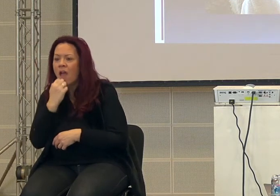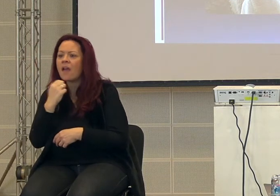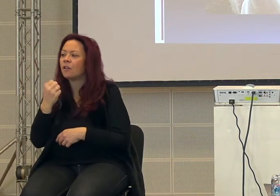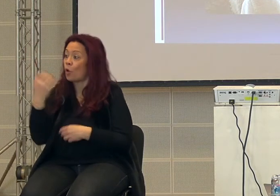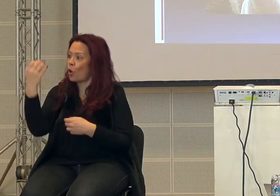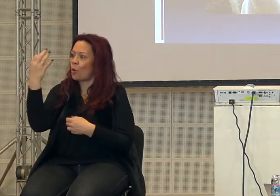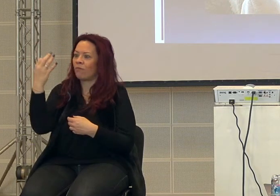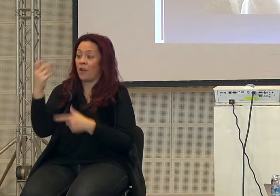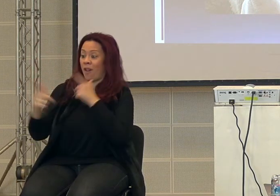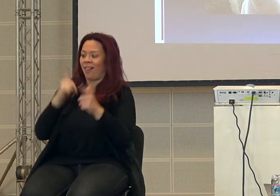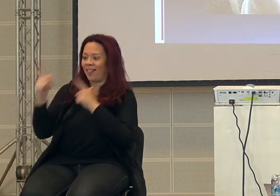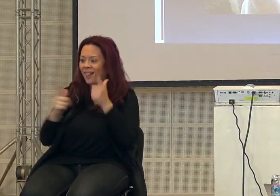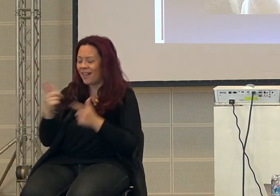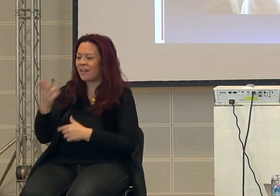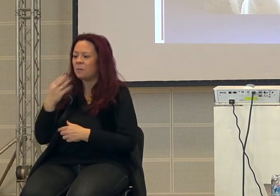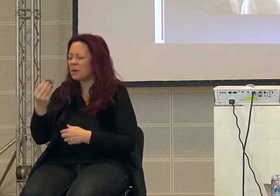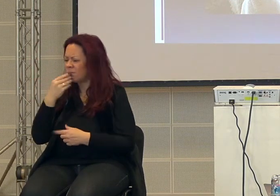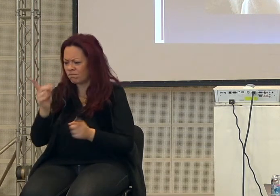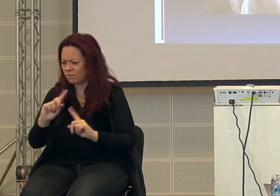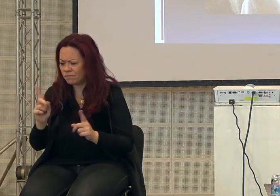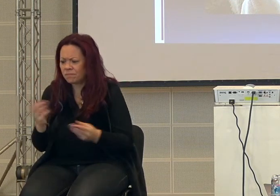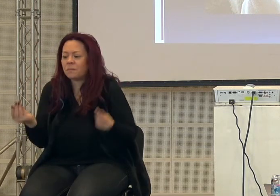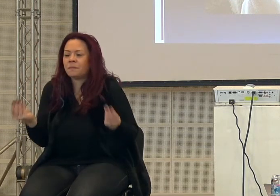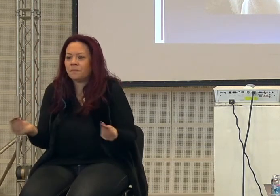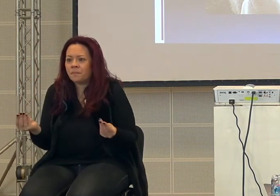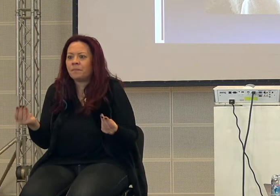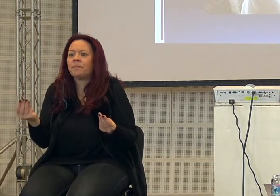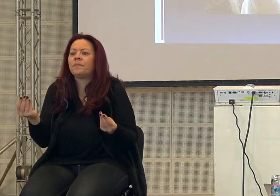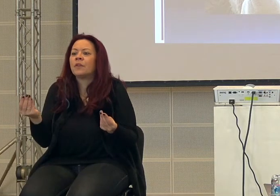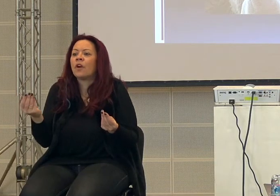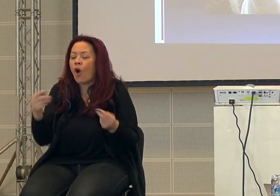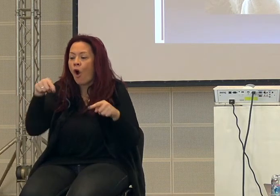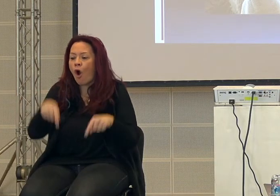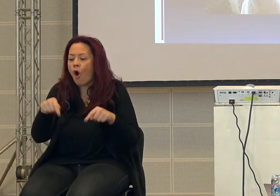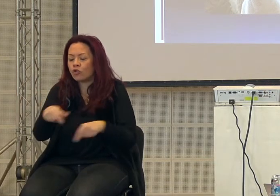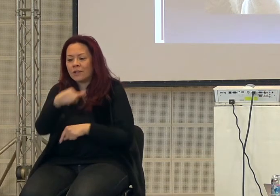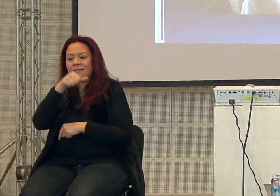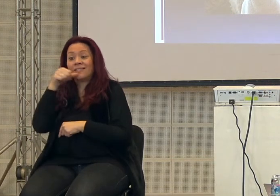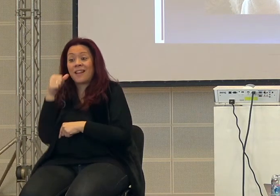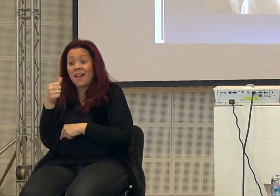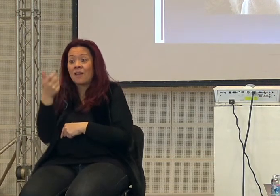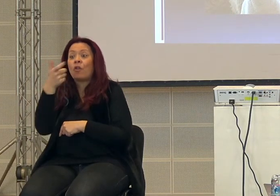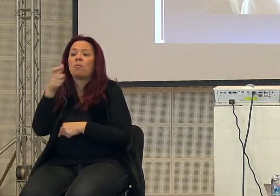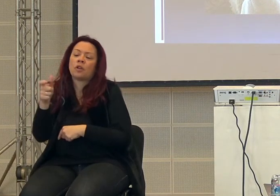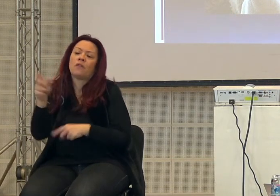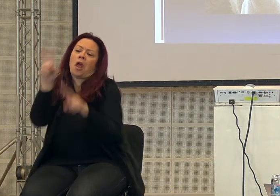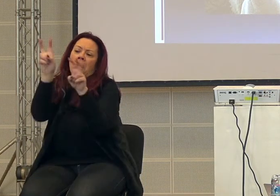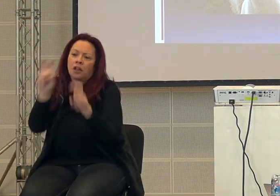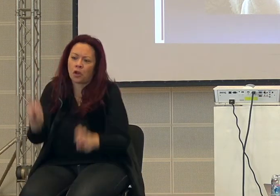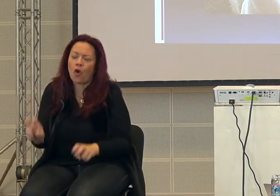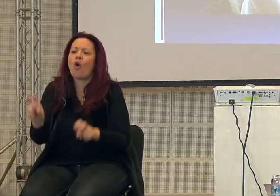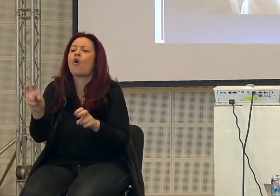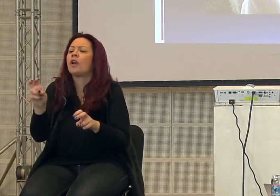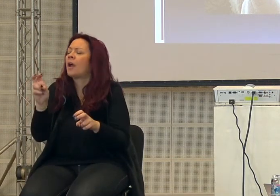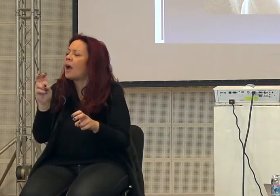luccicanti, ma non è che se li mangiano, non servono a niente, non servono a fare armi. Oggi servono perché nell'elettronica hanno delle